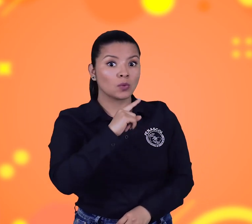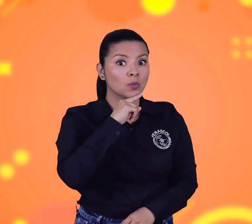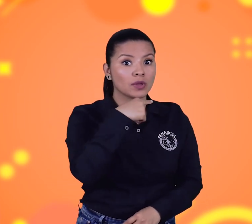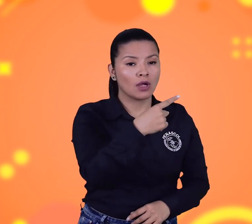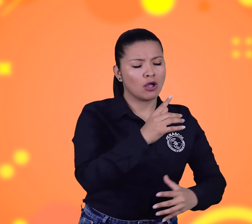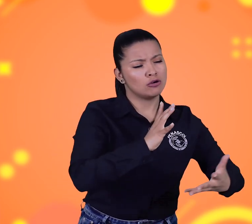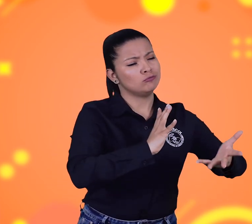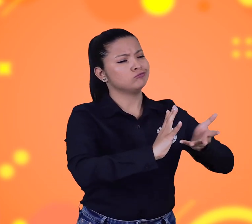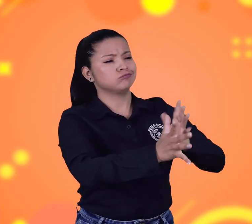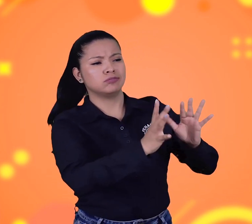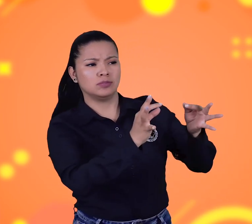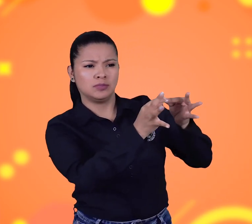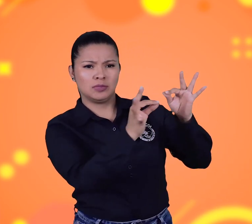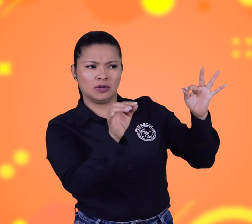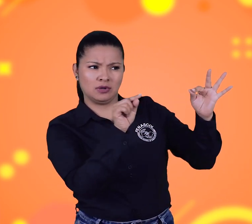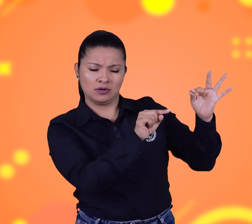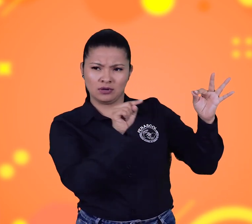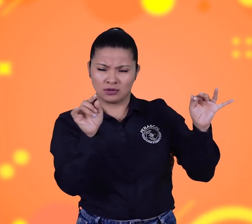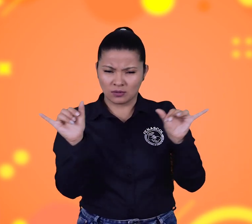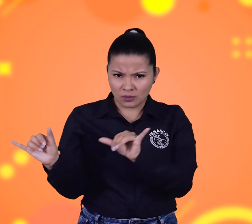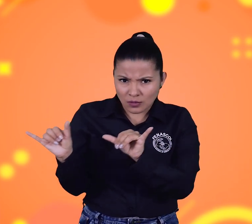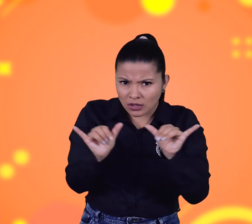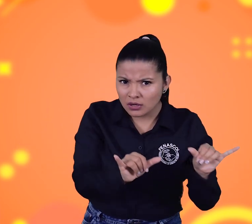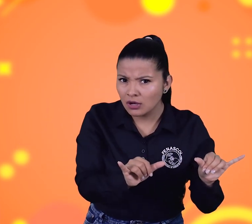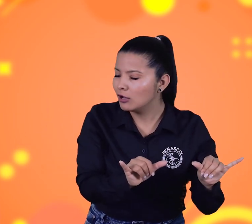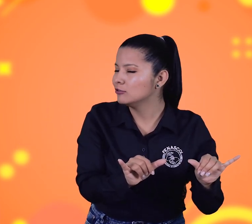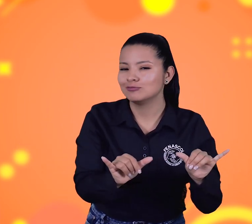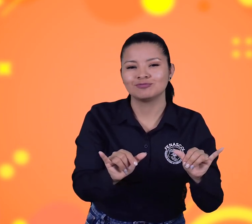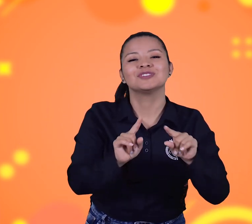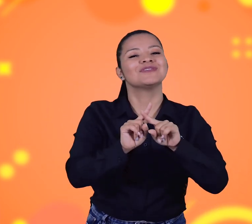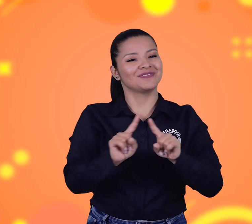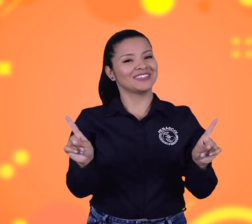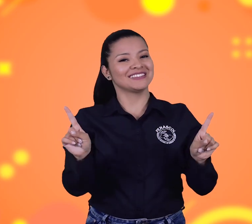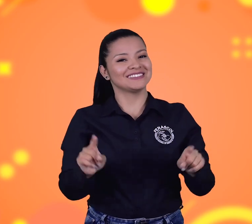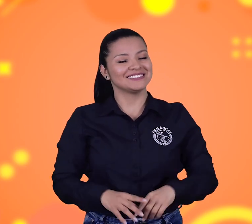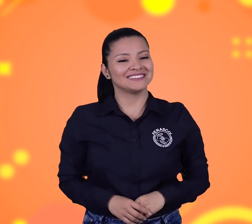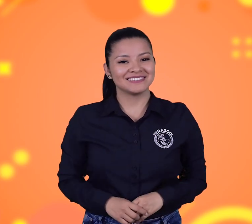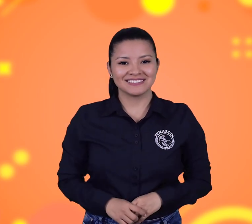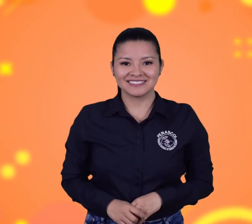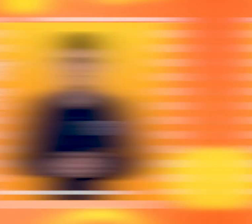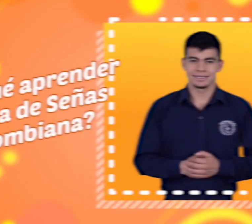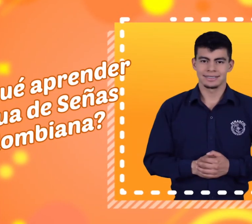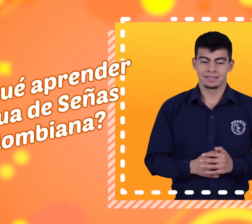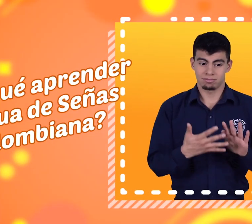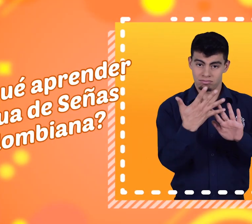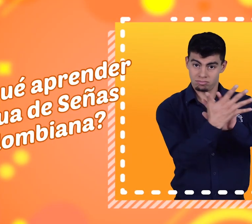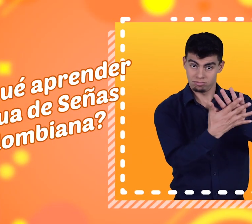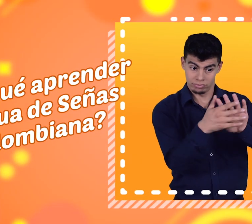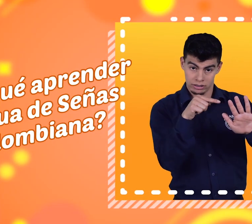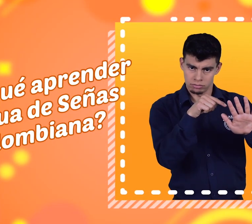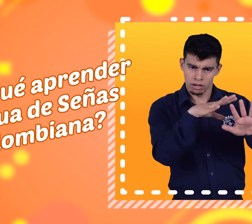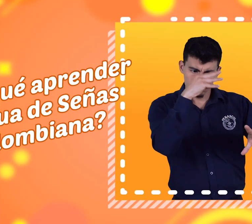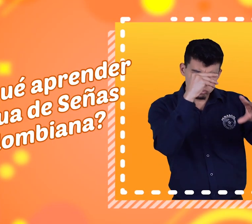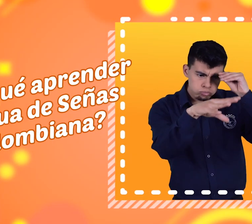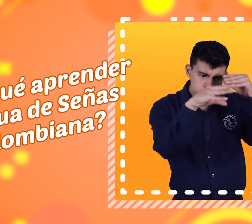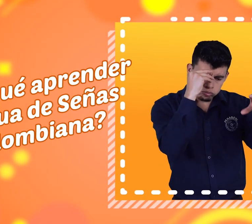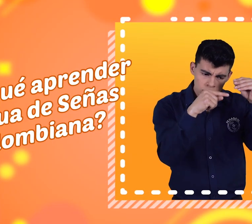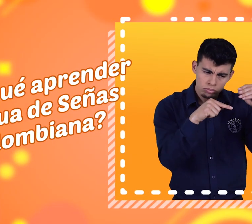propia gramática, pero no es la misma que las lenguas habladas. Es diferente. ¿Por qué aprender lengua de señas colombiana?